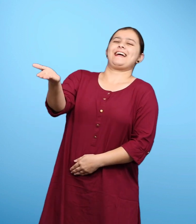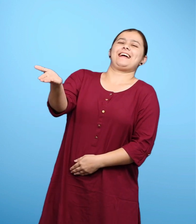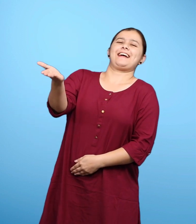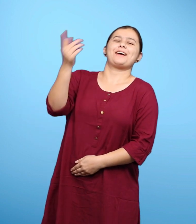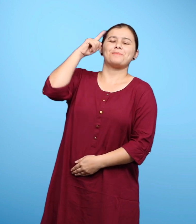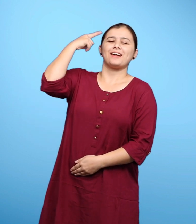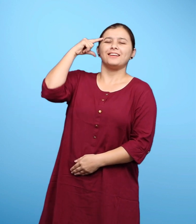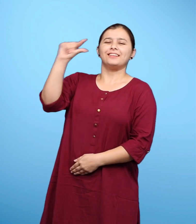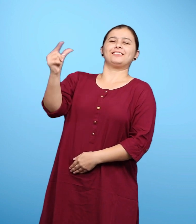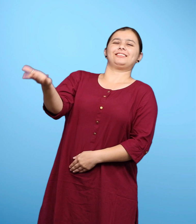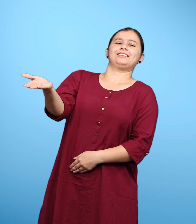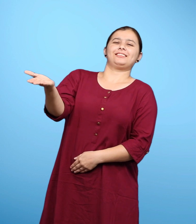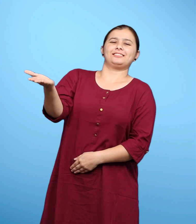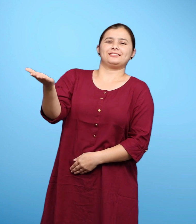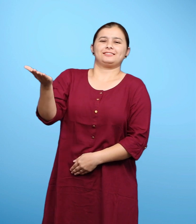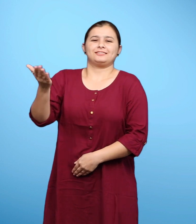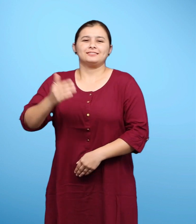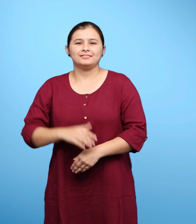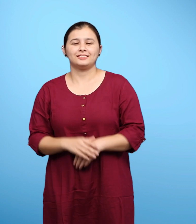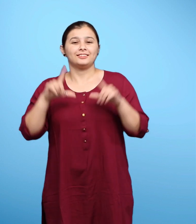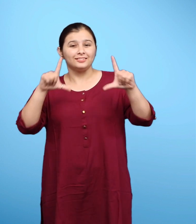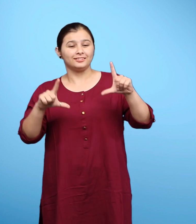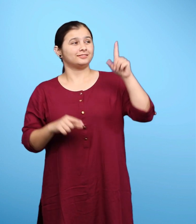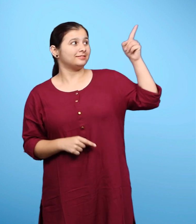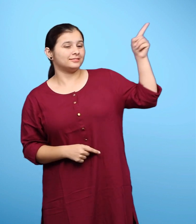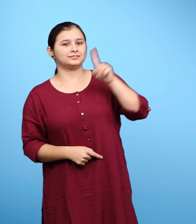सियार को हसी आ गई चित्र सत्रह